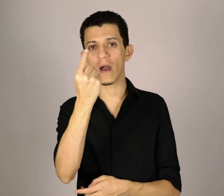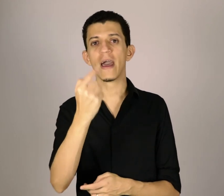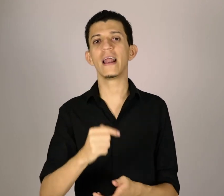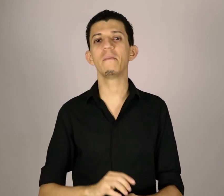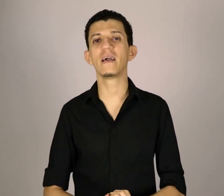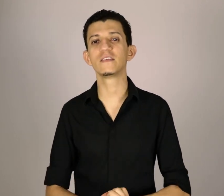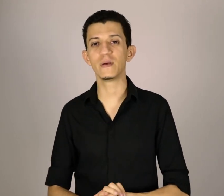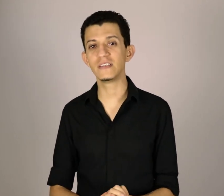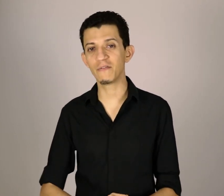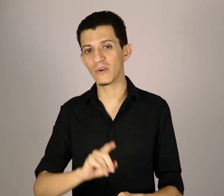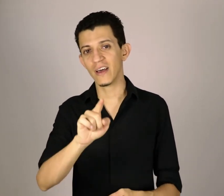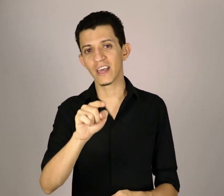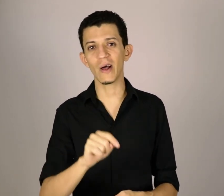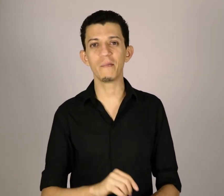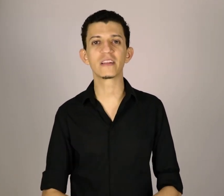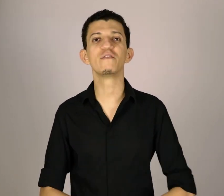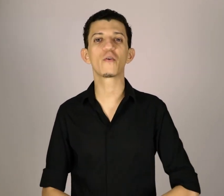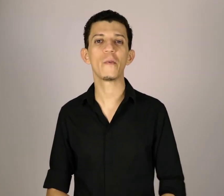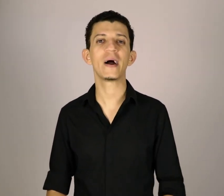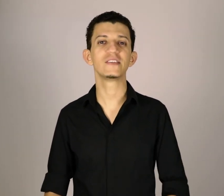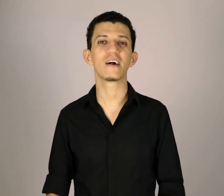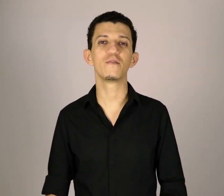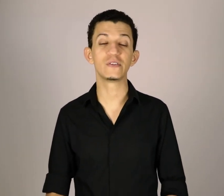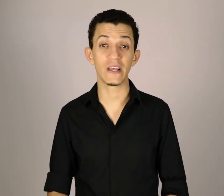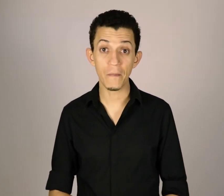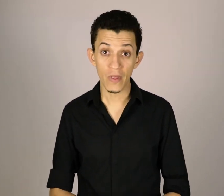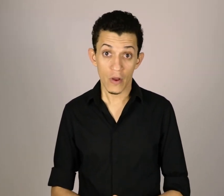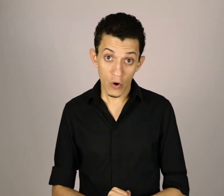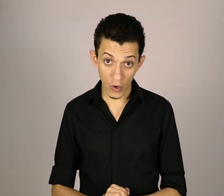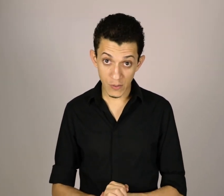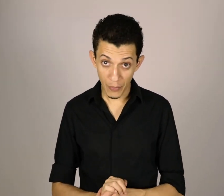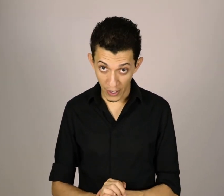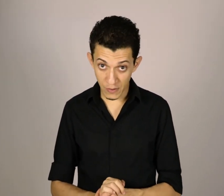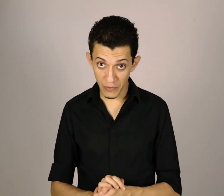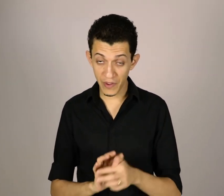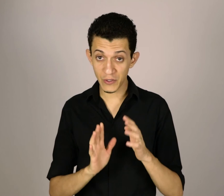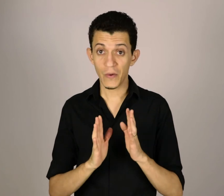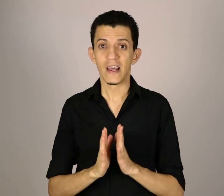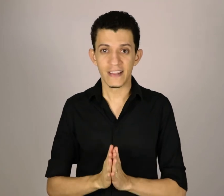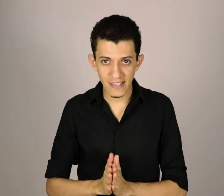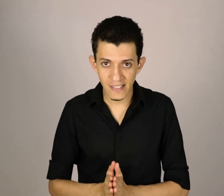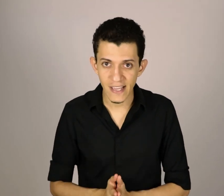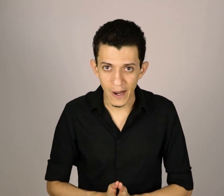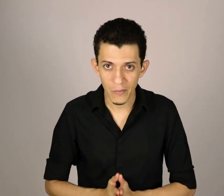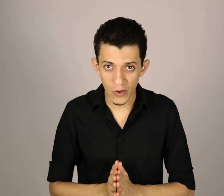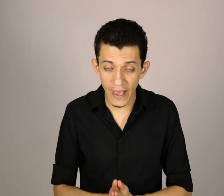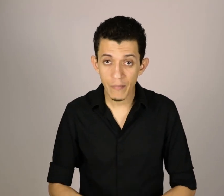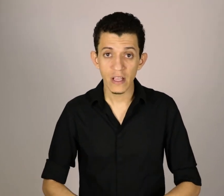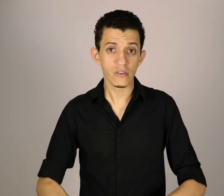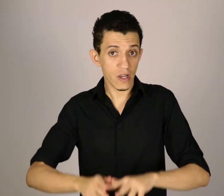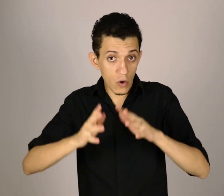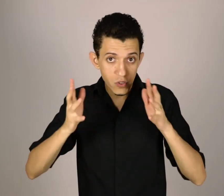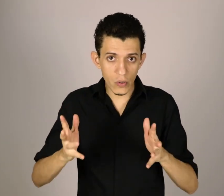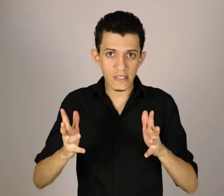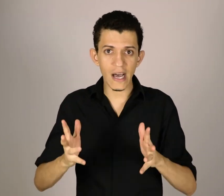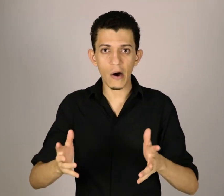elemento específico, que é o elemento que eu vou compartilhar com você no nosso próximo vídeo dessa série, ok? Se você gostou dessa aula,